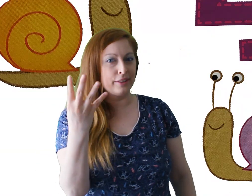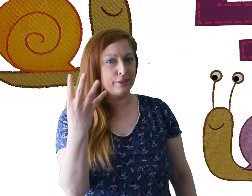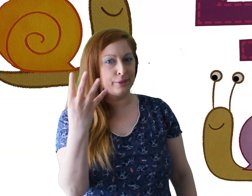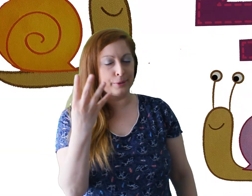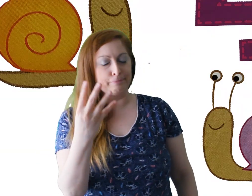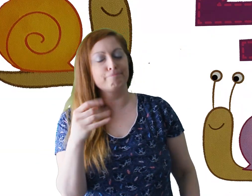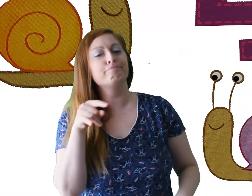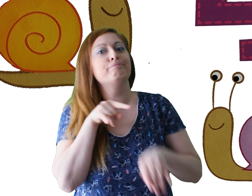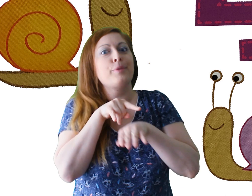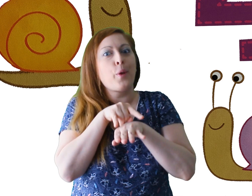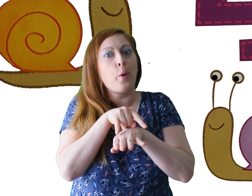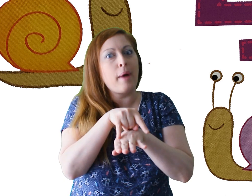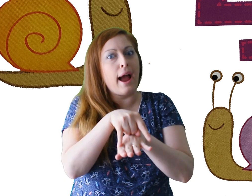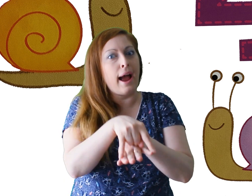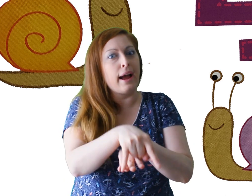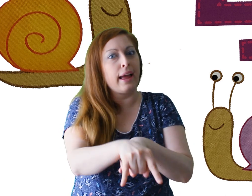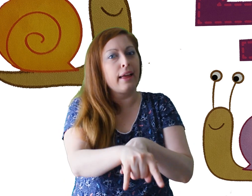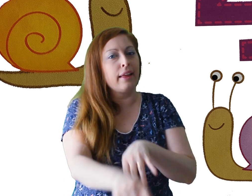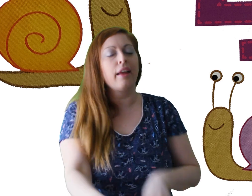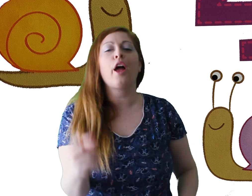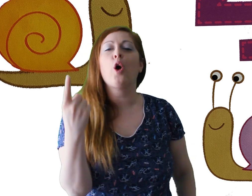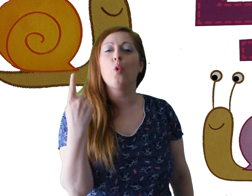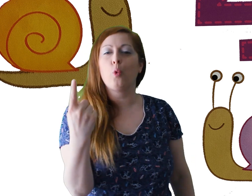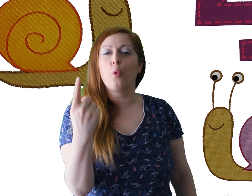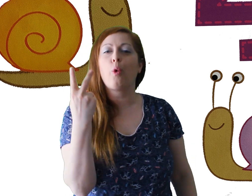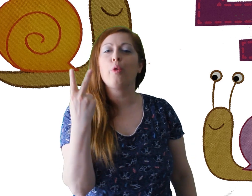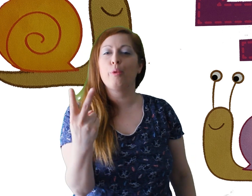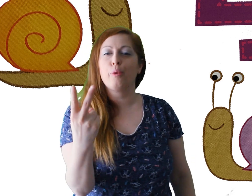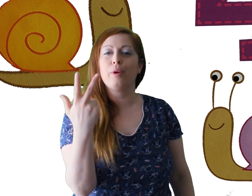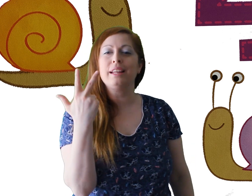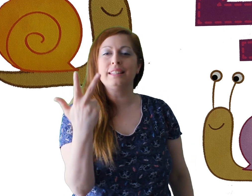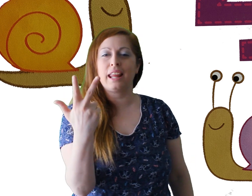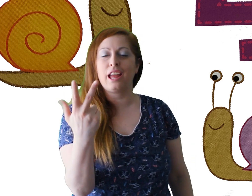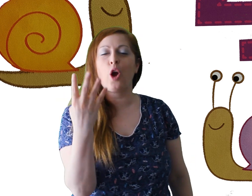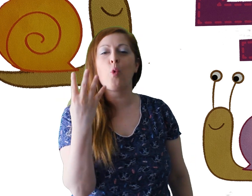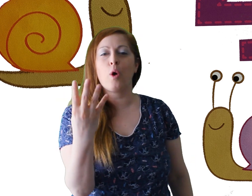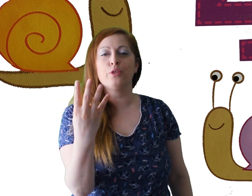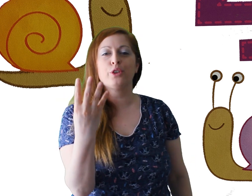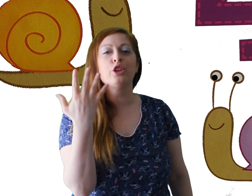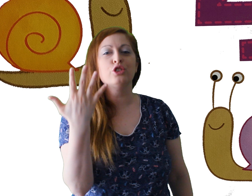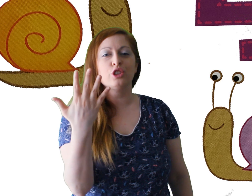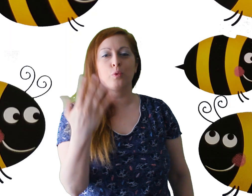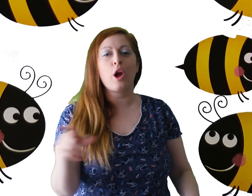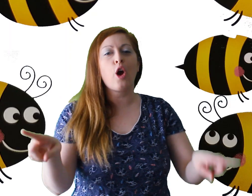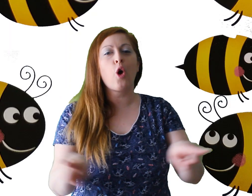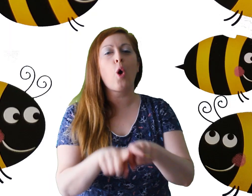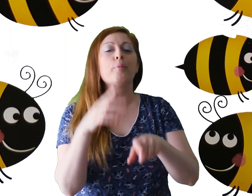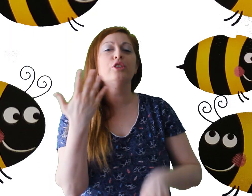lumache, uno, due, tre, quattro e cinque come